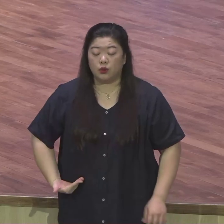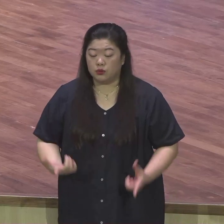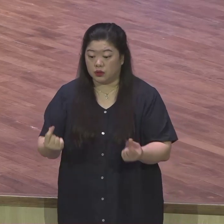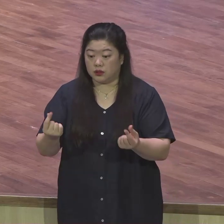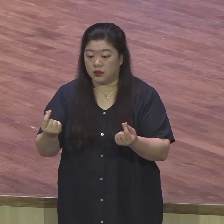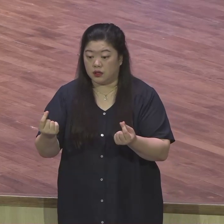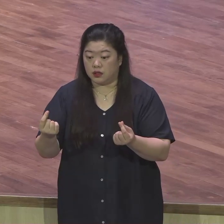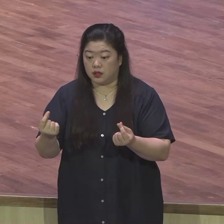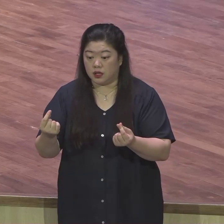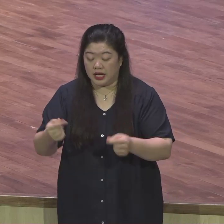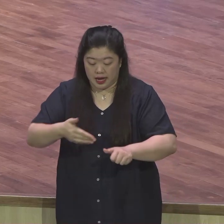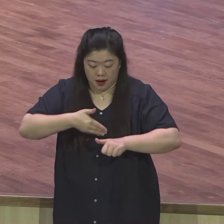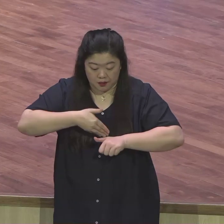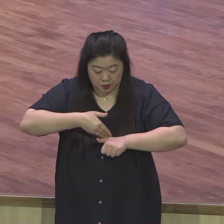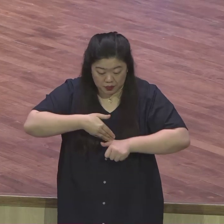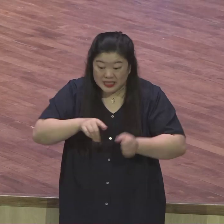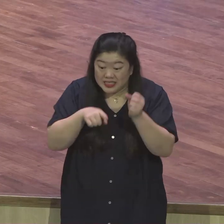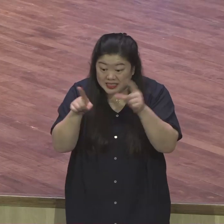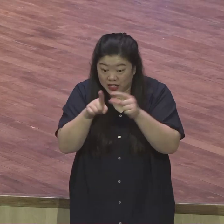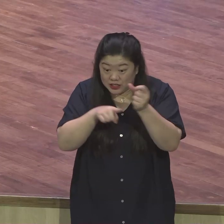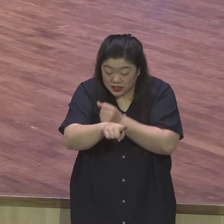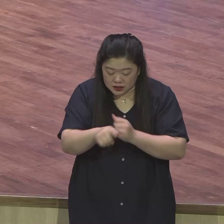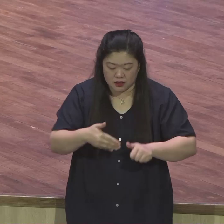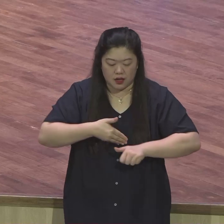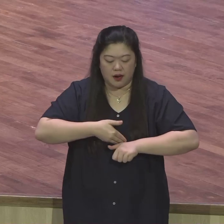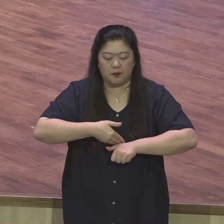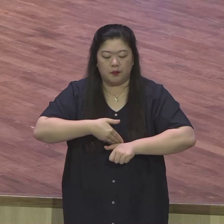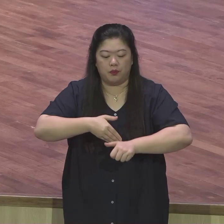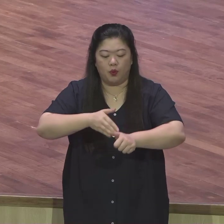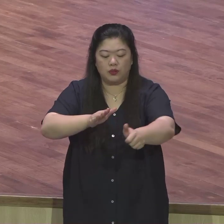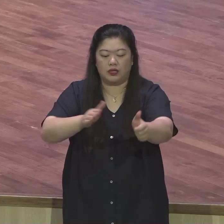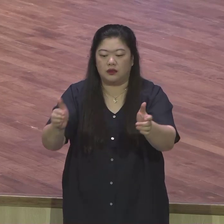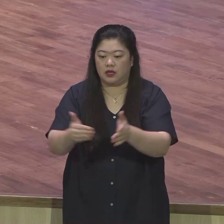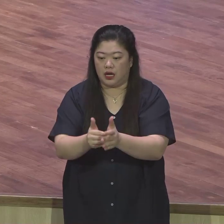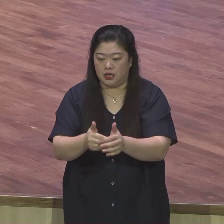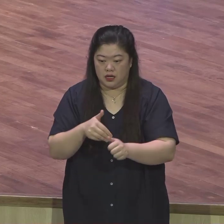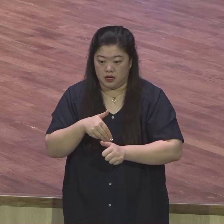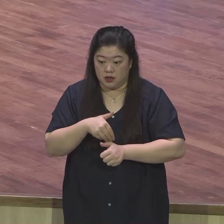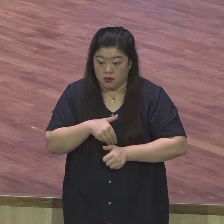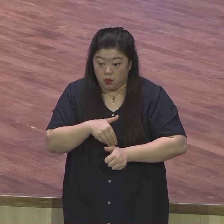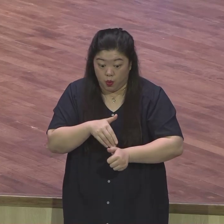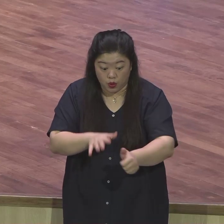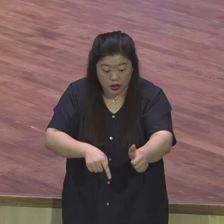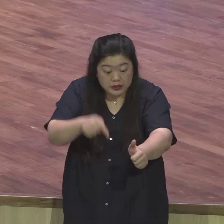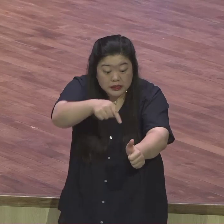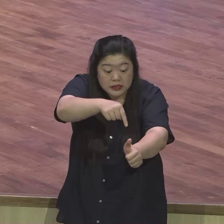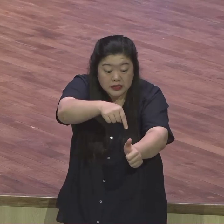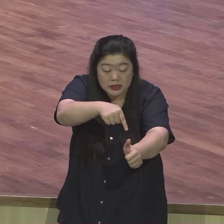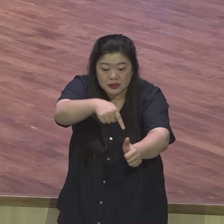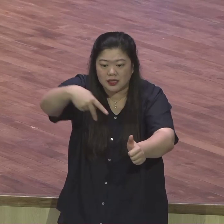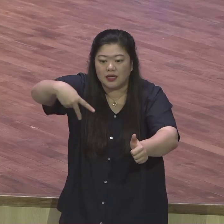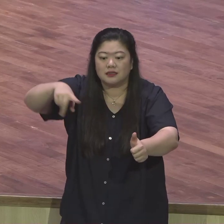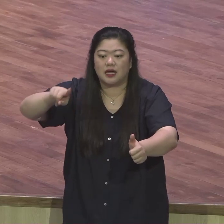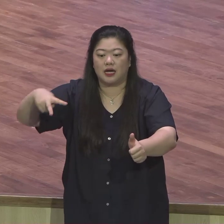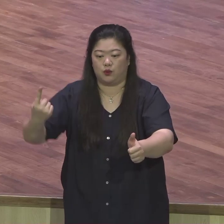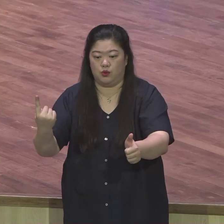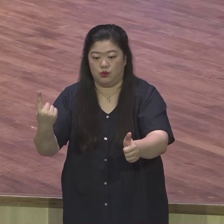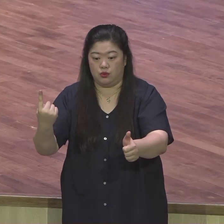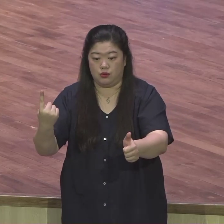보내심을 받은 자 하나님이 나를 보냈다 보내심을 받은 자 사도의식 하나님의 큰